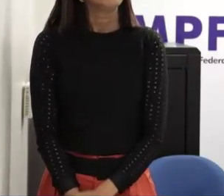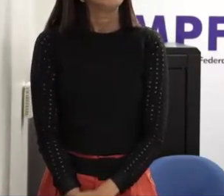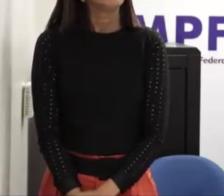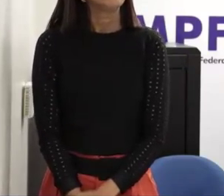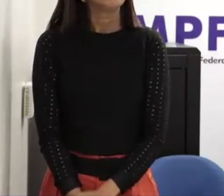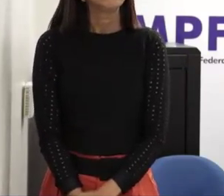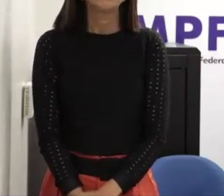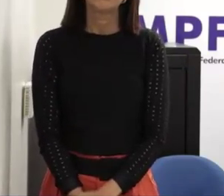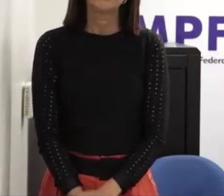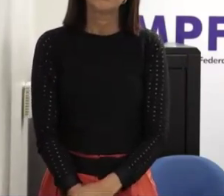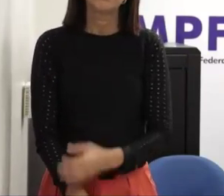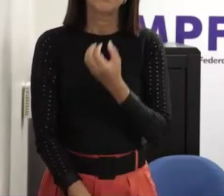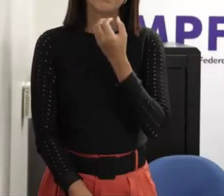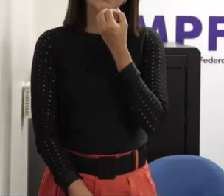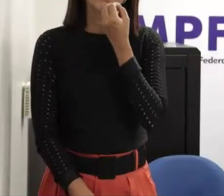boa tarde tarde